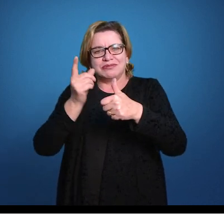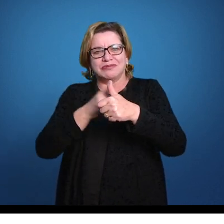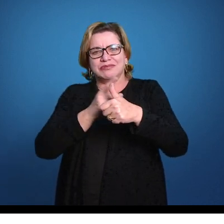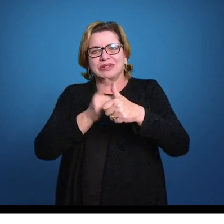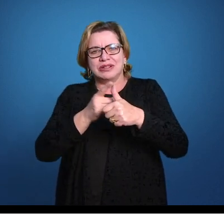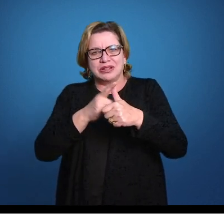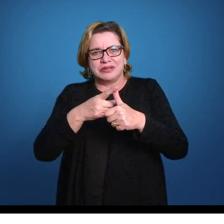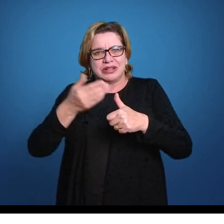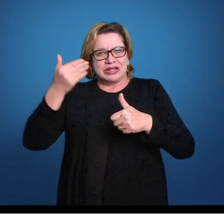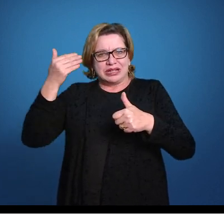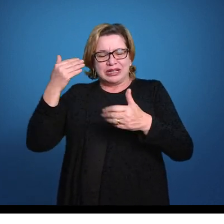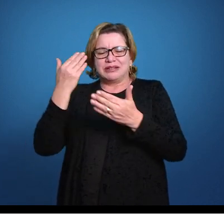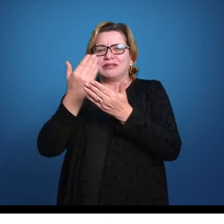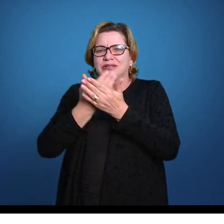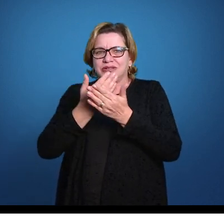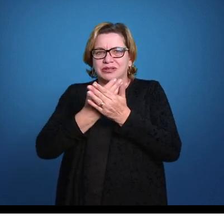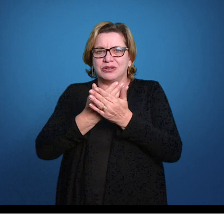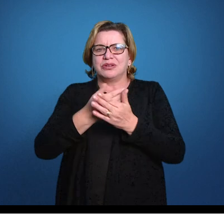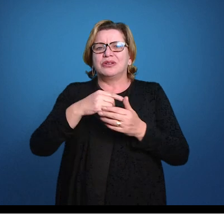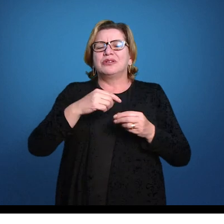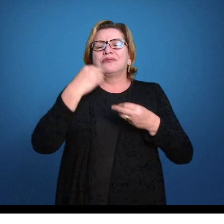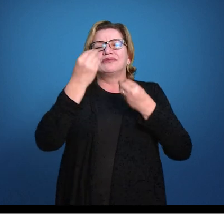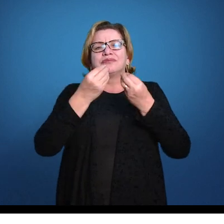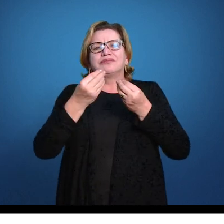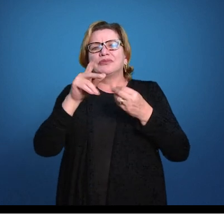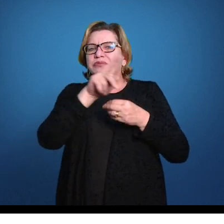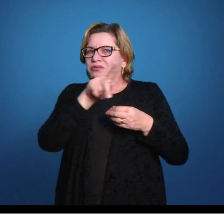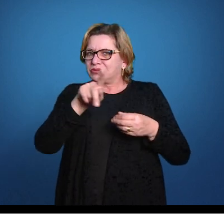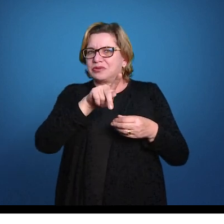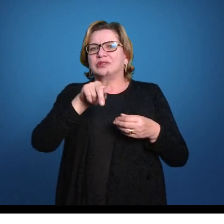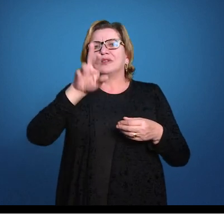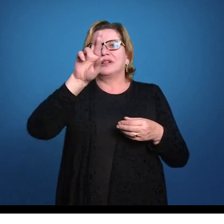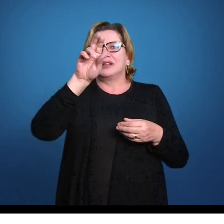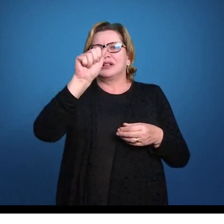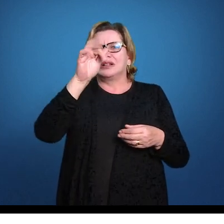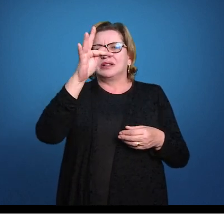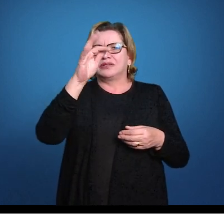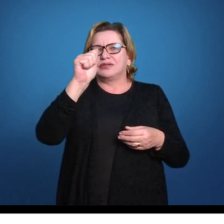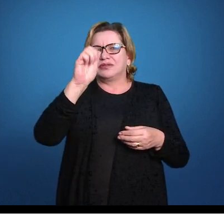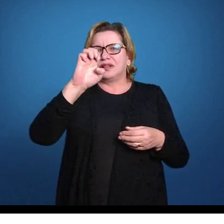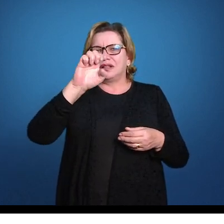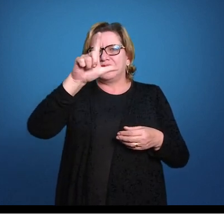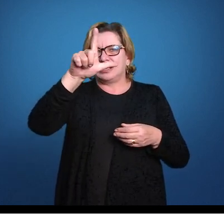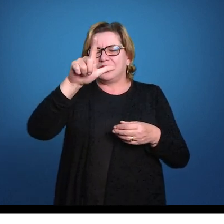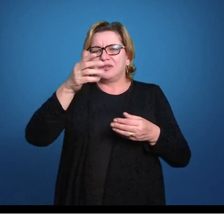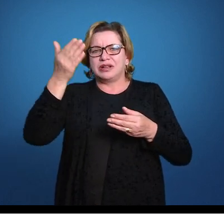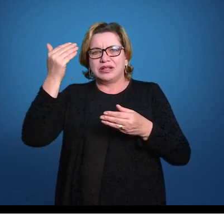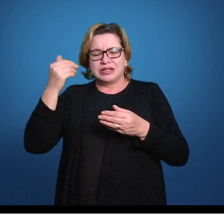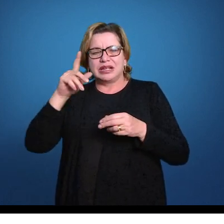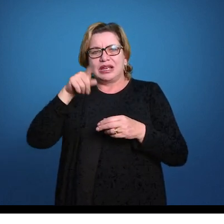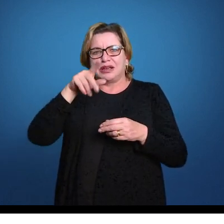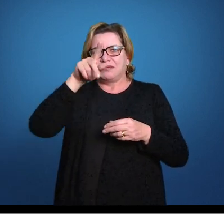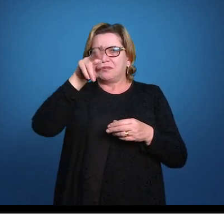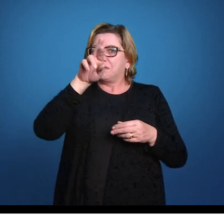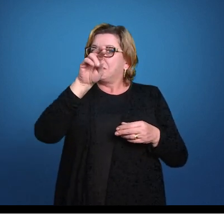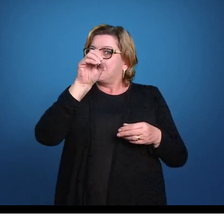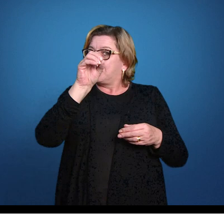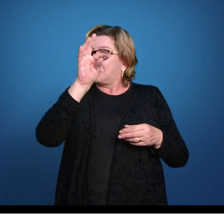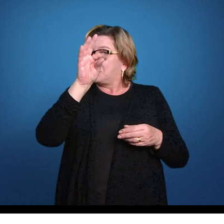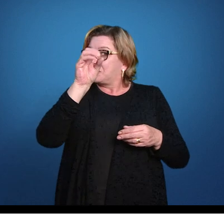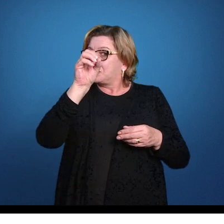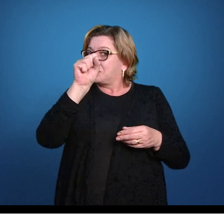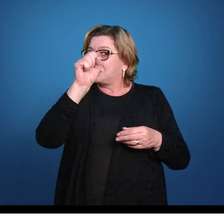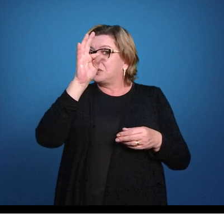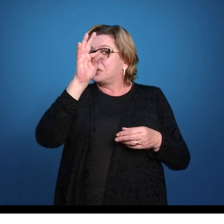já na Zoologia 1 com o professor Rafael, foi então o grupo dos protostômios, protos anterior,